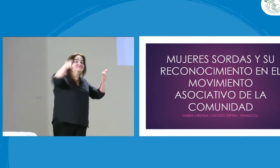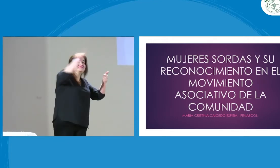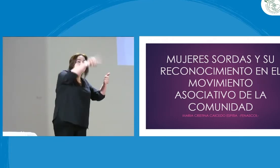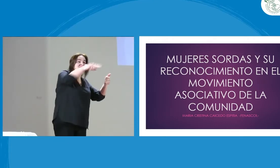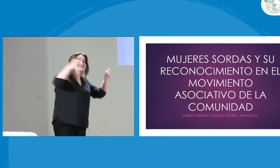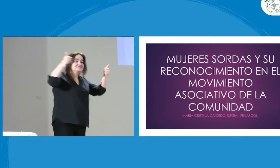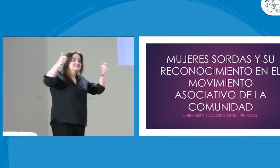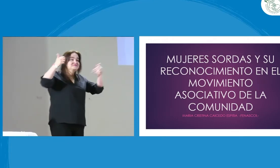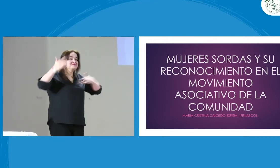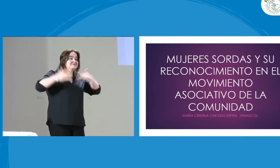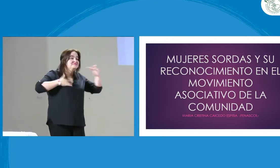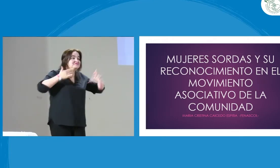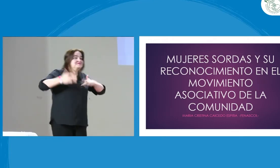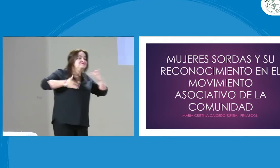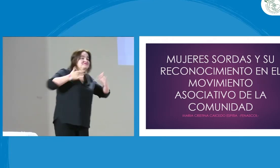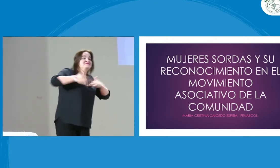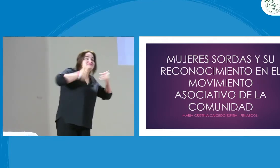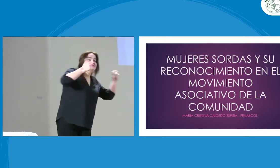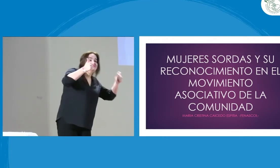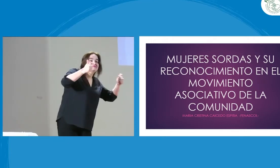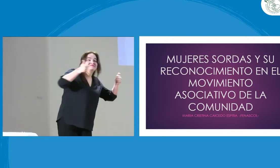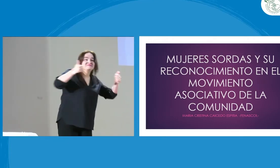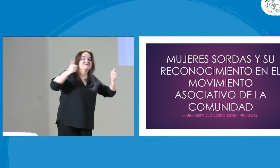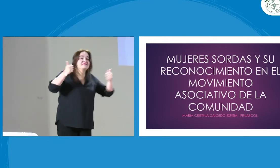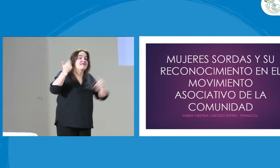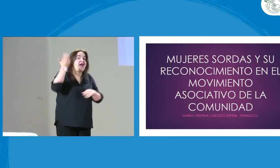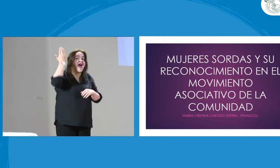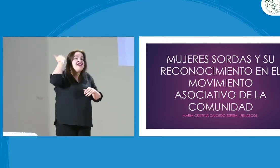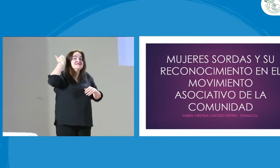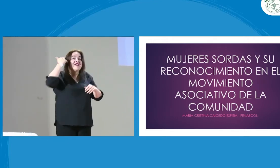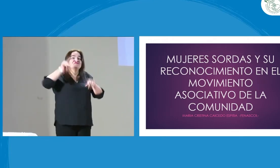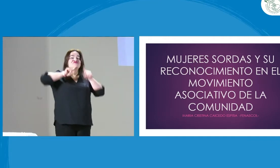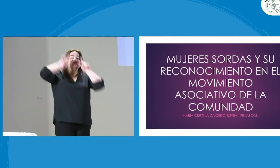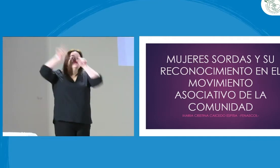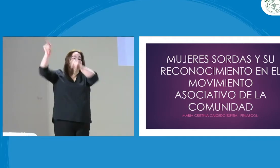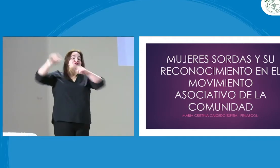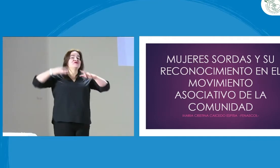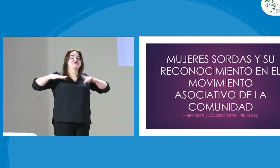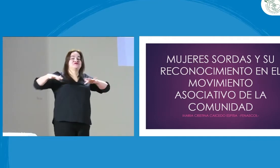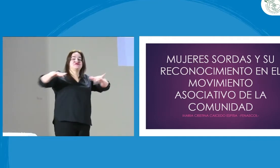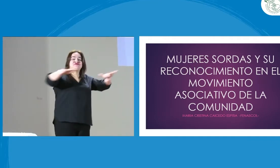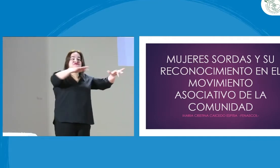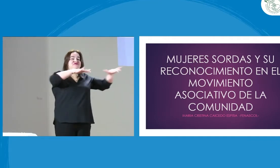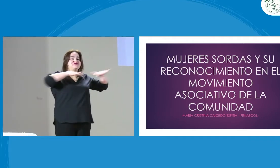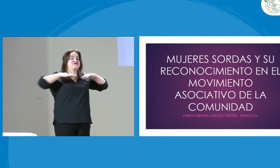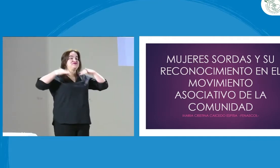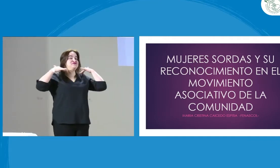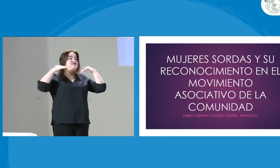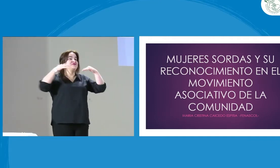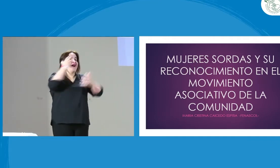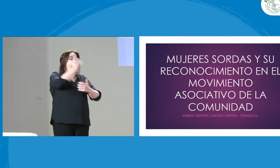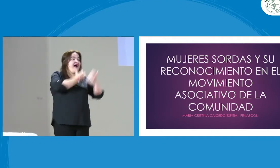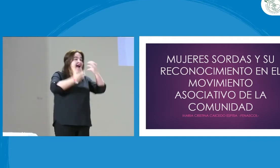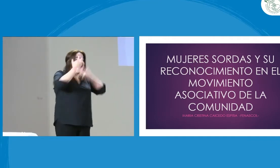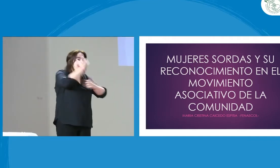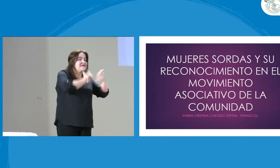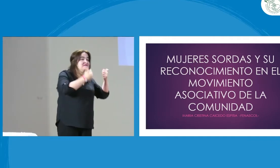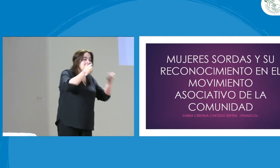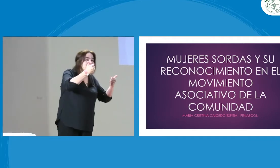Muy buenos días para todos. ¿Cómo nos encontramos el día de hoy? ¿Estamos alegres? ¿Cómo nos fue en esos termales de Santa